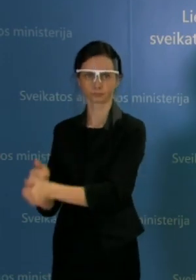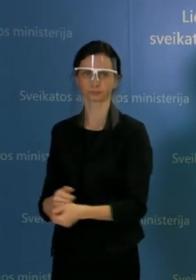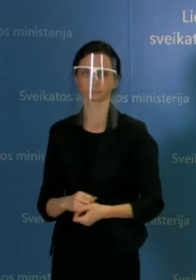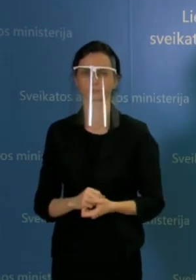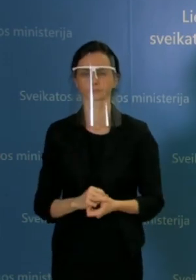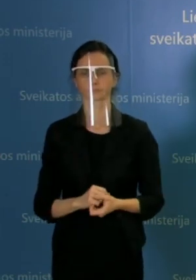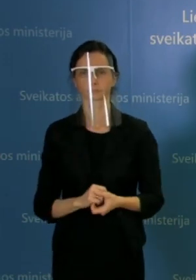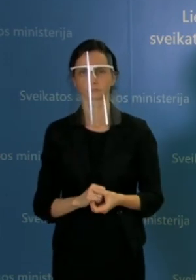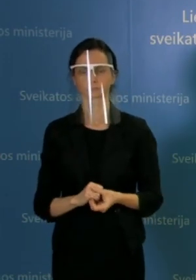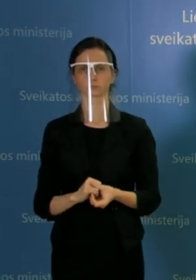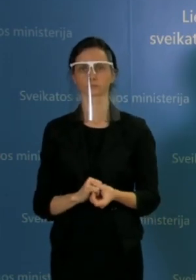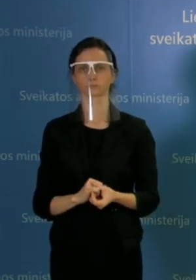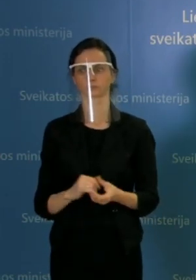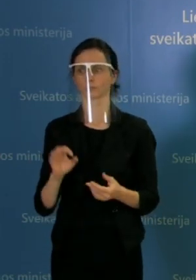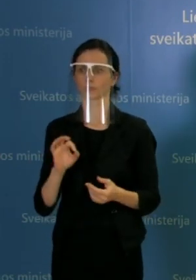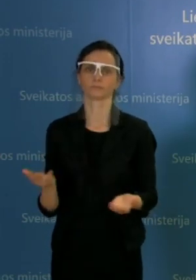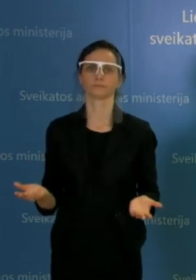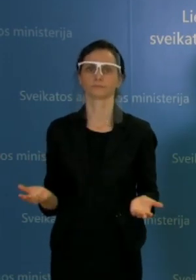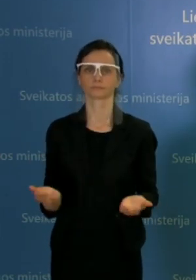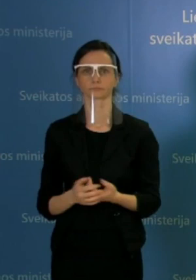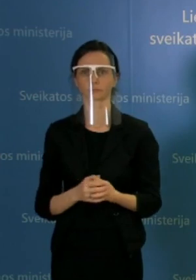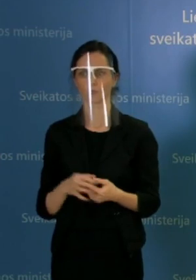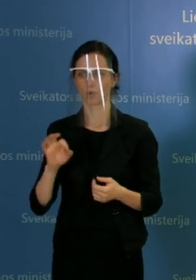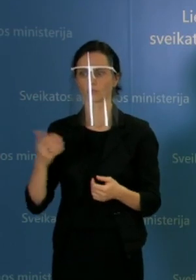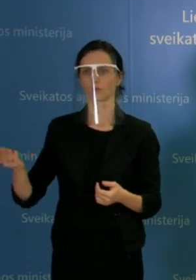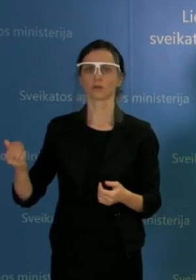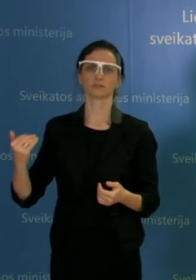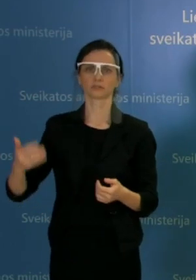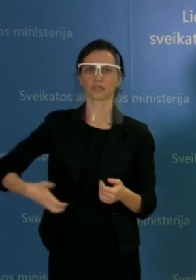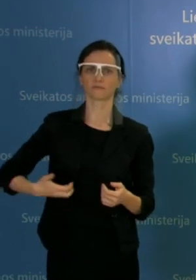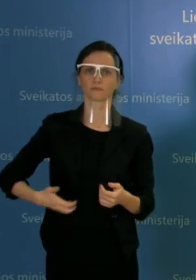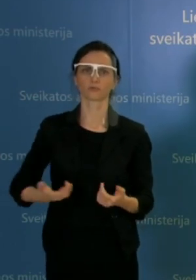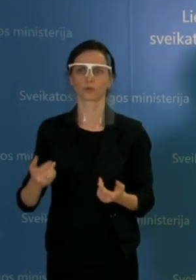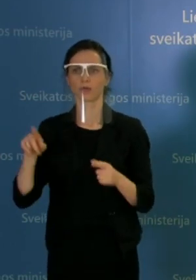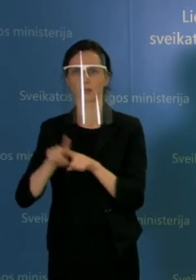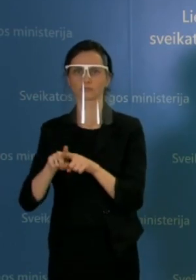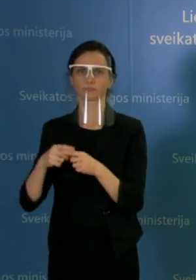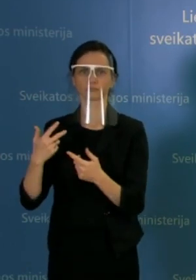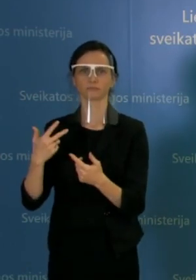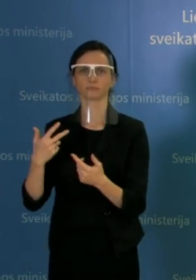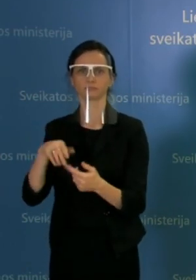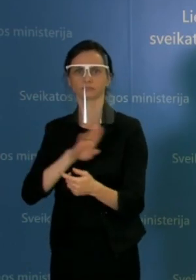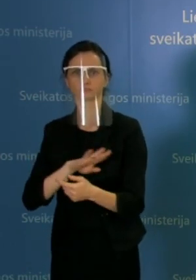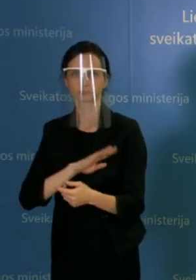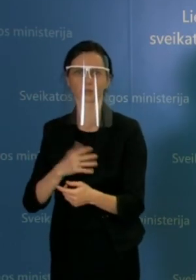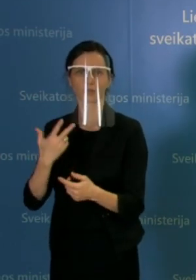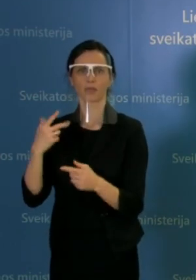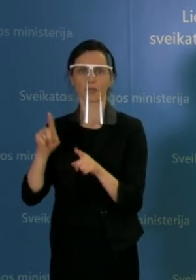užmygdymu, utilizacija ir panašiais dalykais tiek su